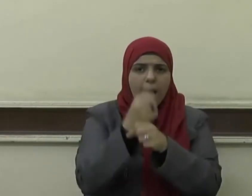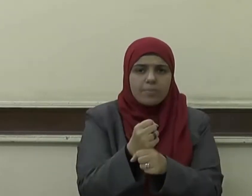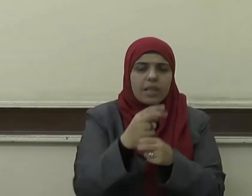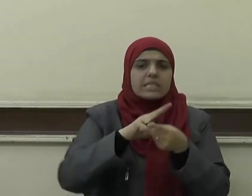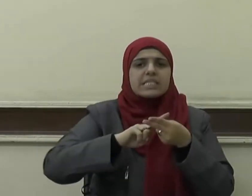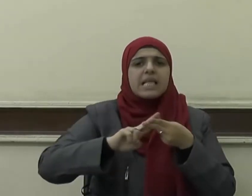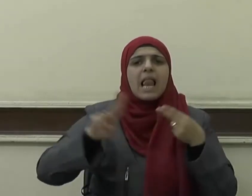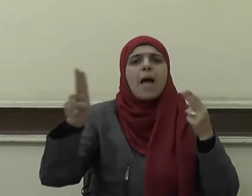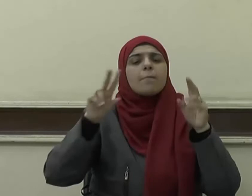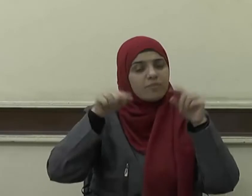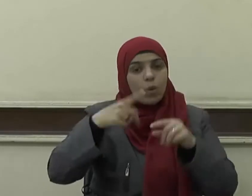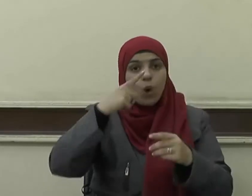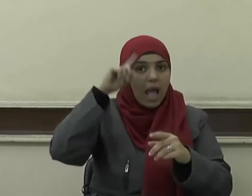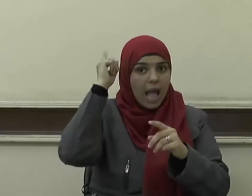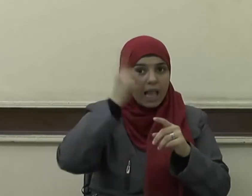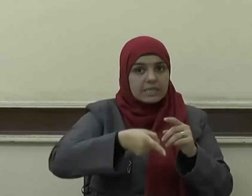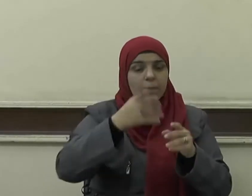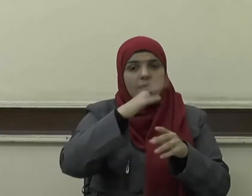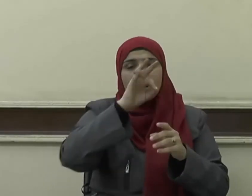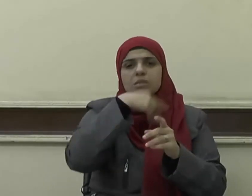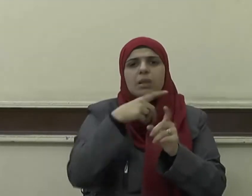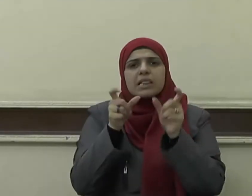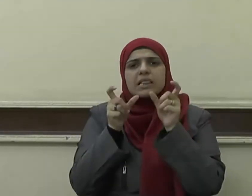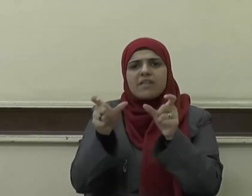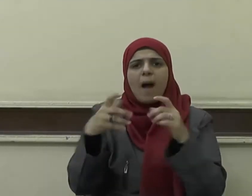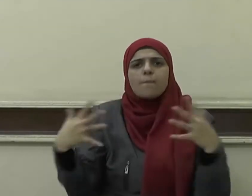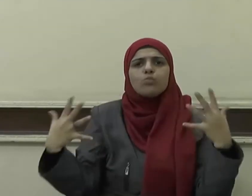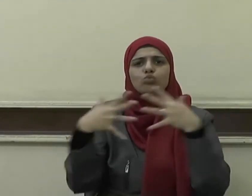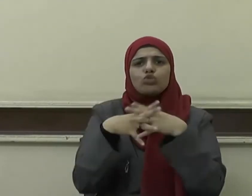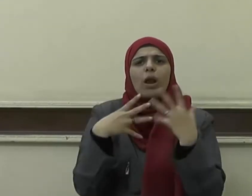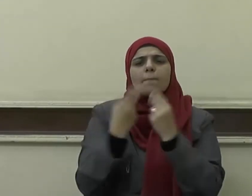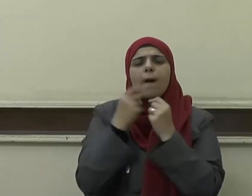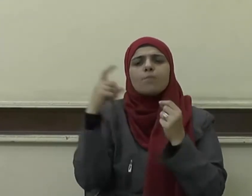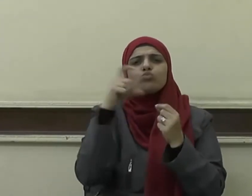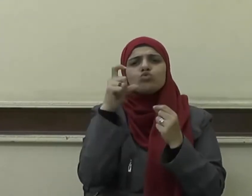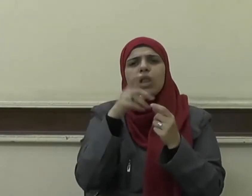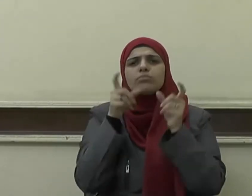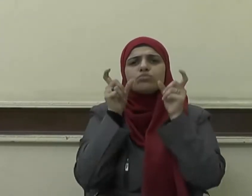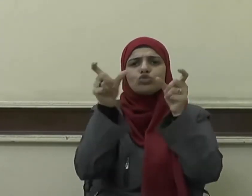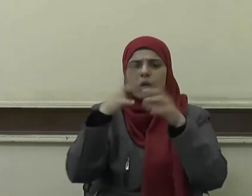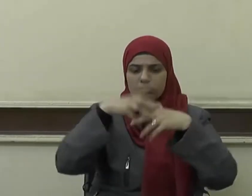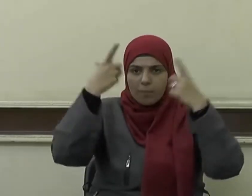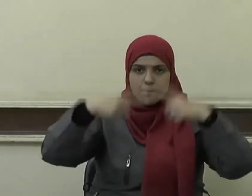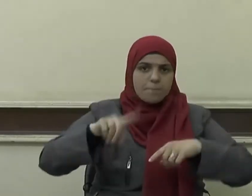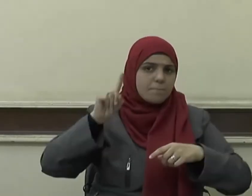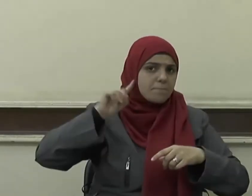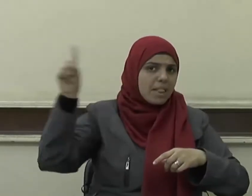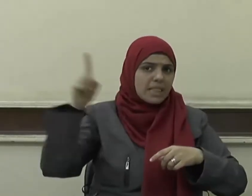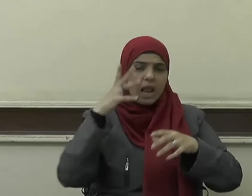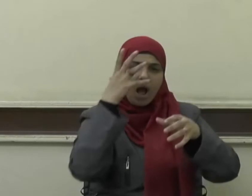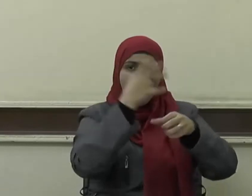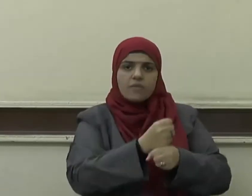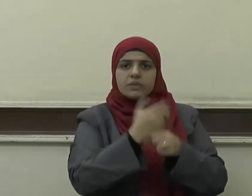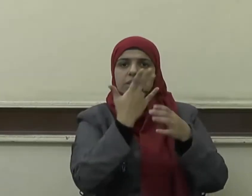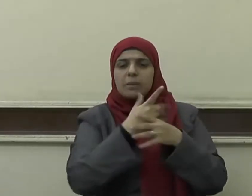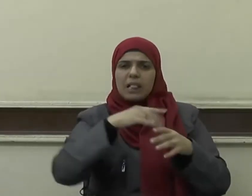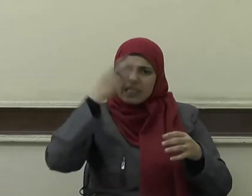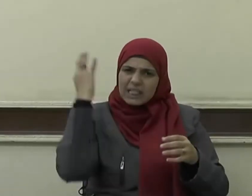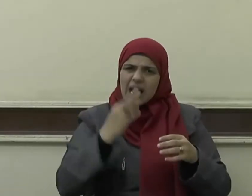المشترك مع المسلمين عن المدينة في تأكيد قوي أن الوطن في الإسلام يشمل جميع